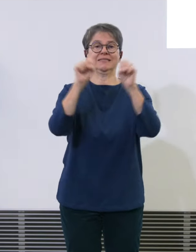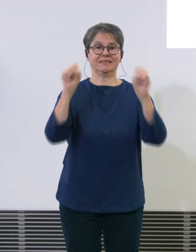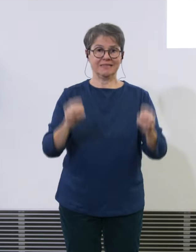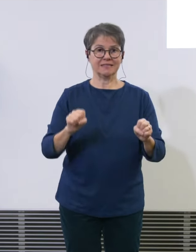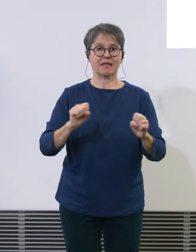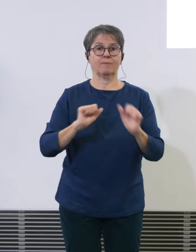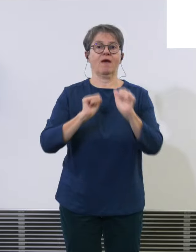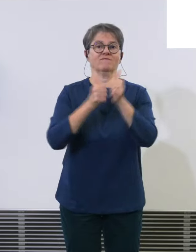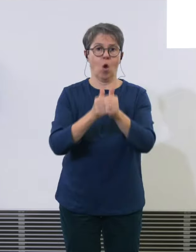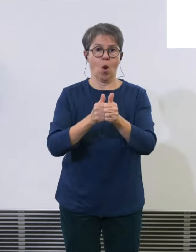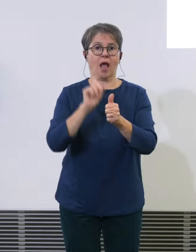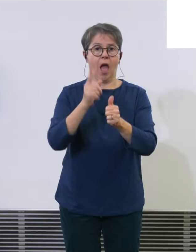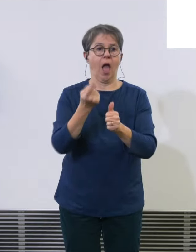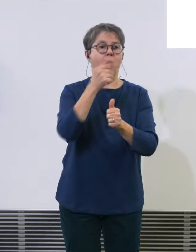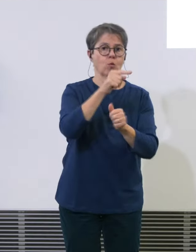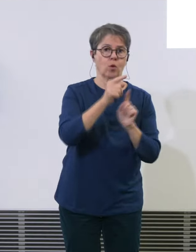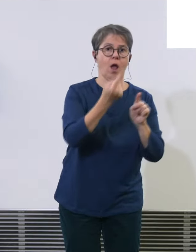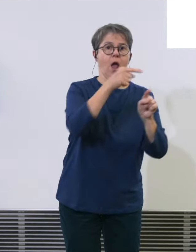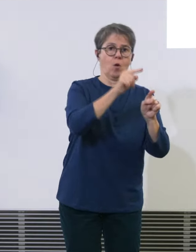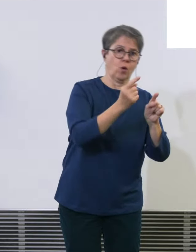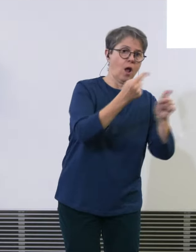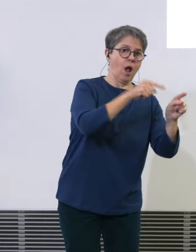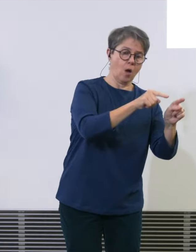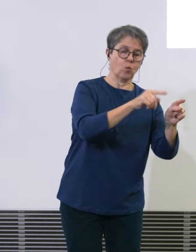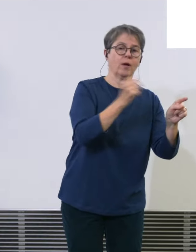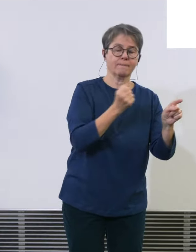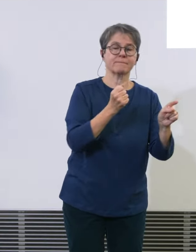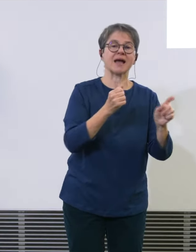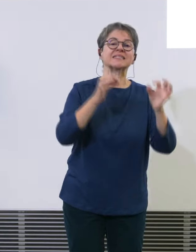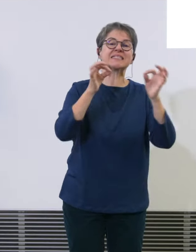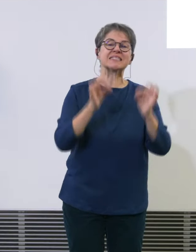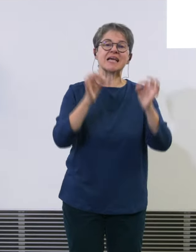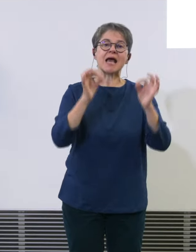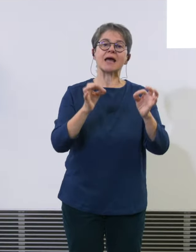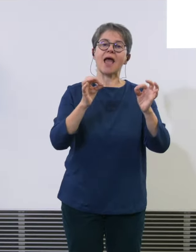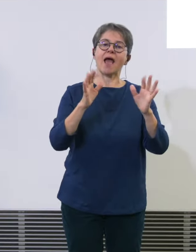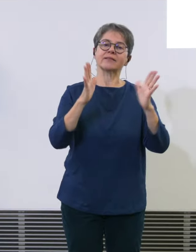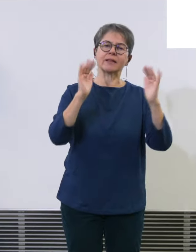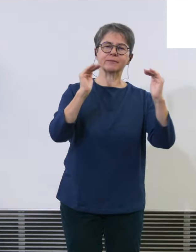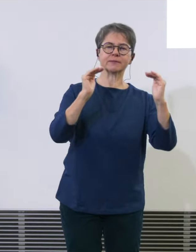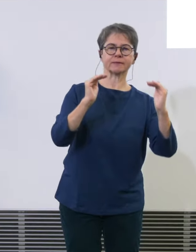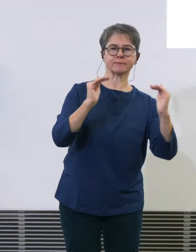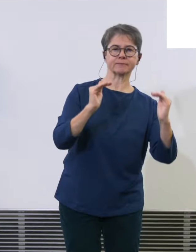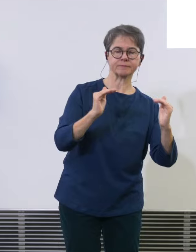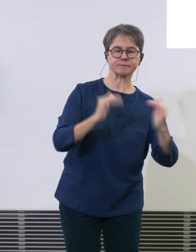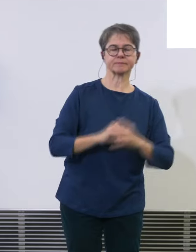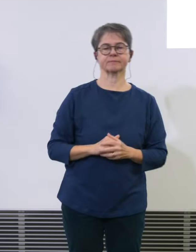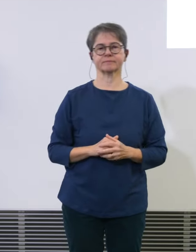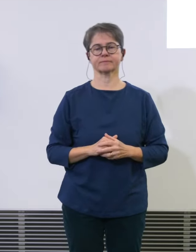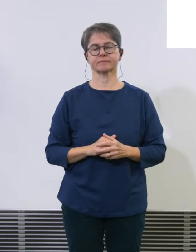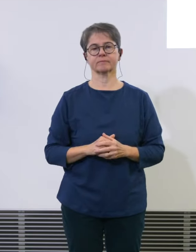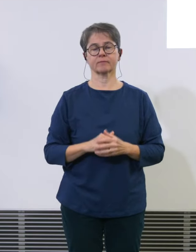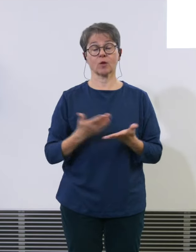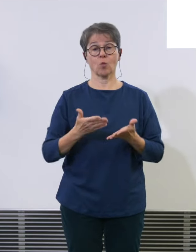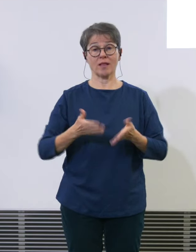verringert die Sicherheitsmarge bei uns. Eine längere Piste 28 zum Beispiel